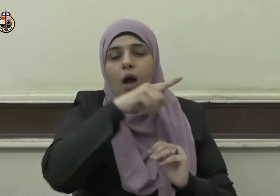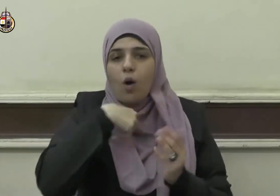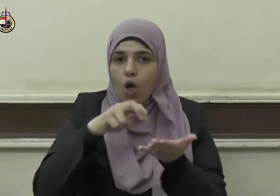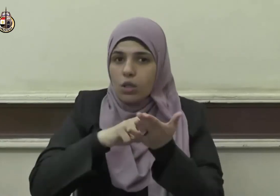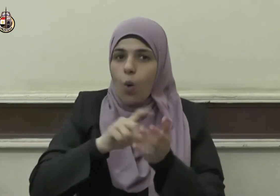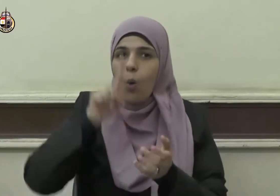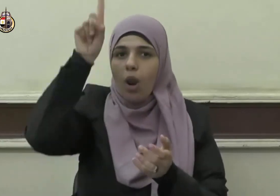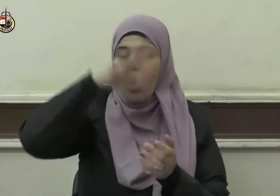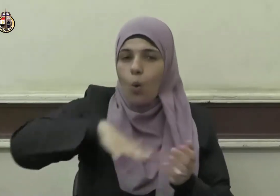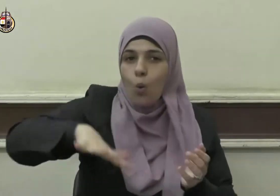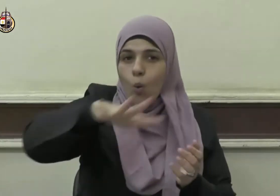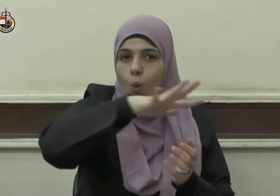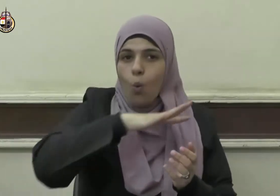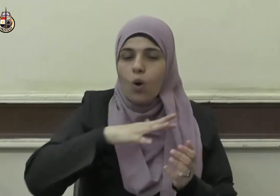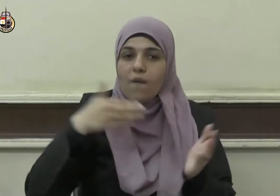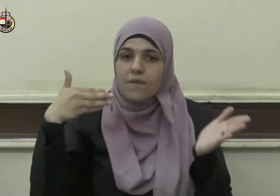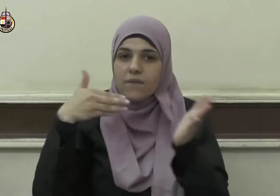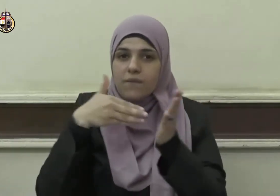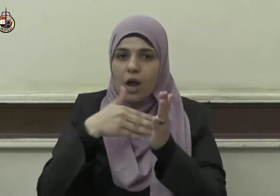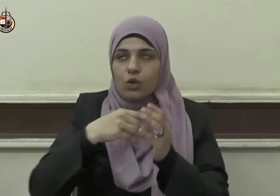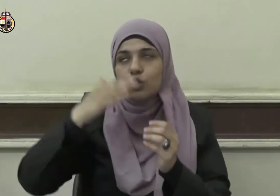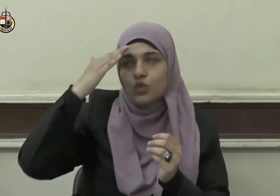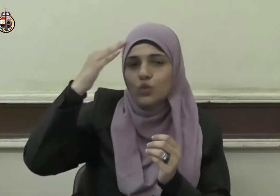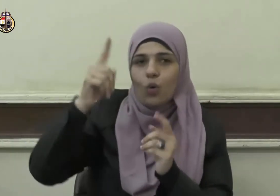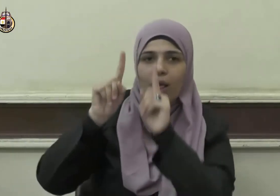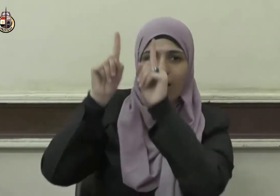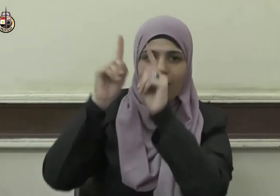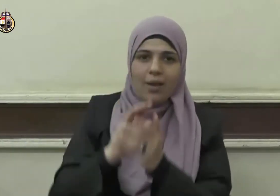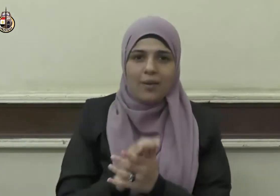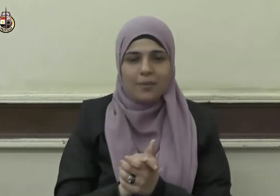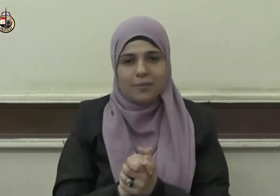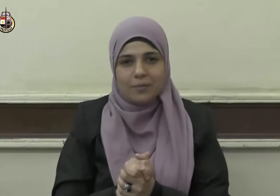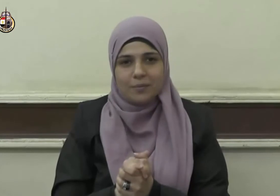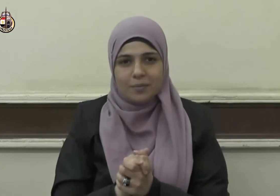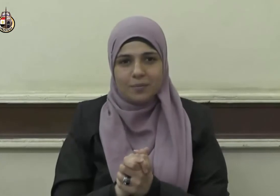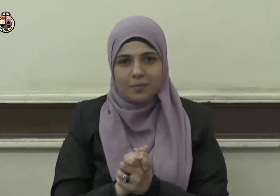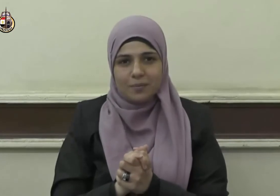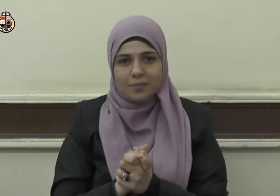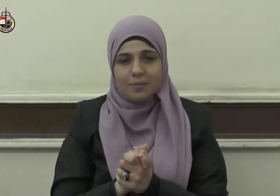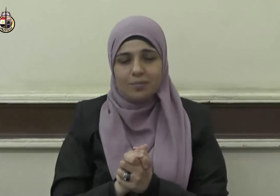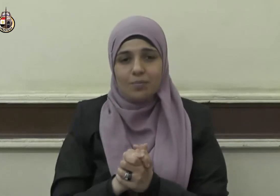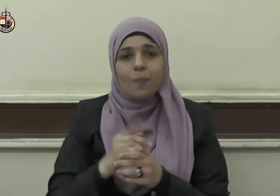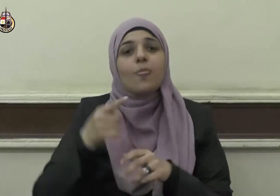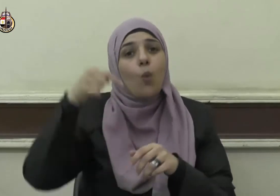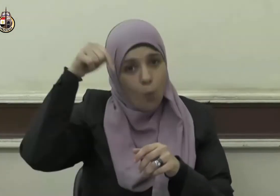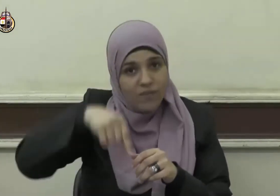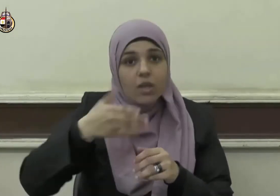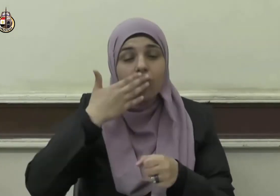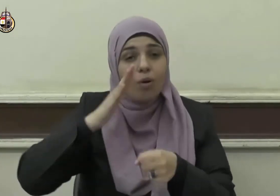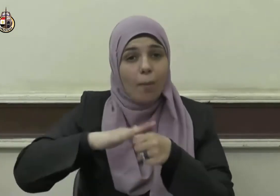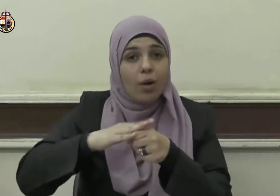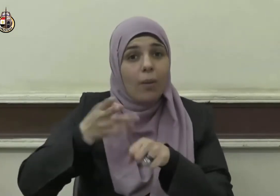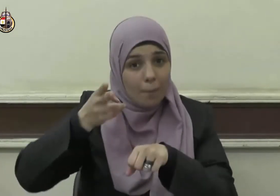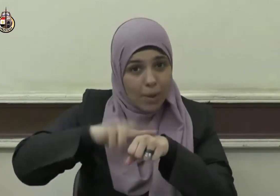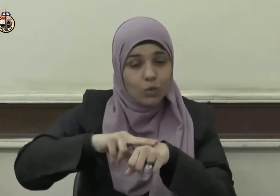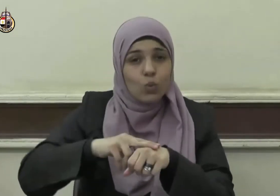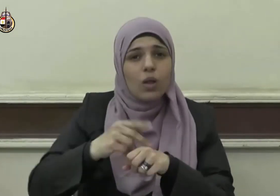لَعَلَّكُمْ تَشْكُرُونَ وفي رمضان كان فتح